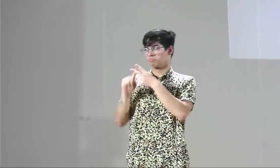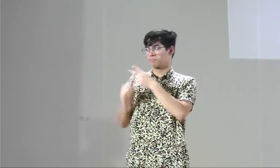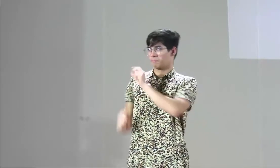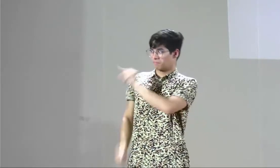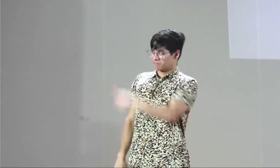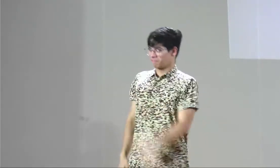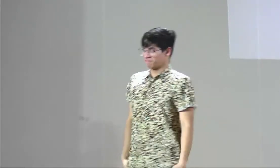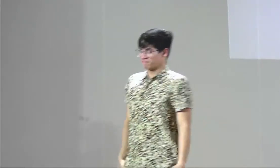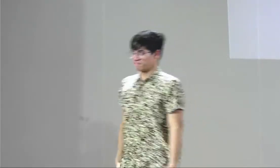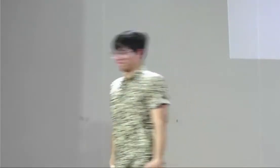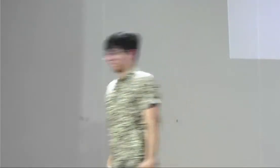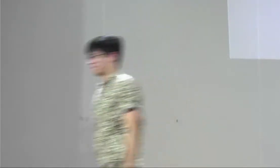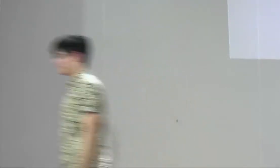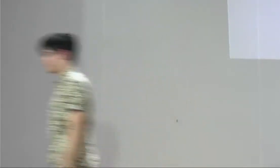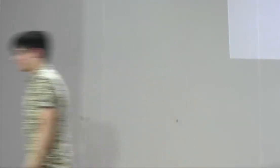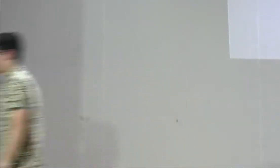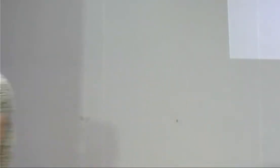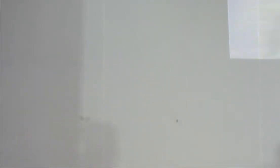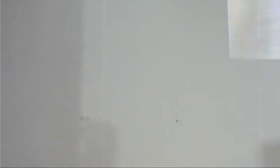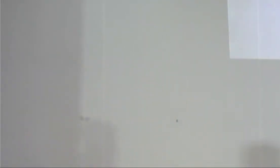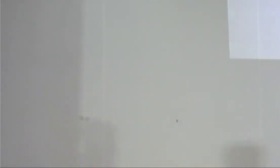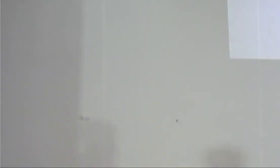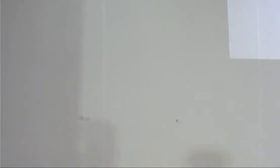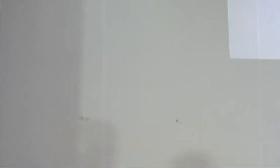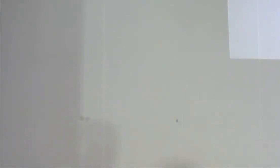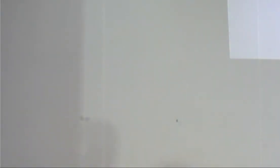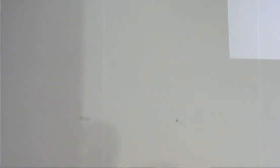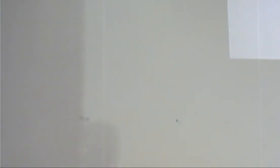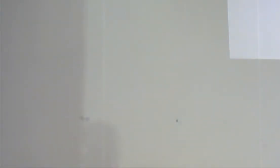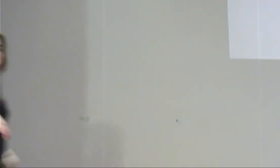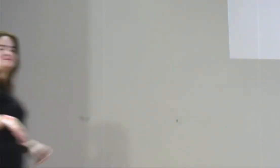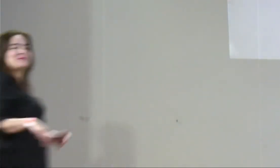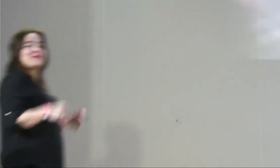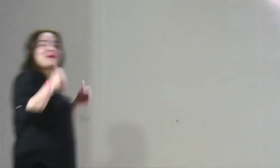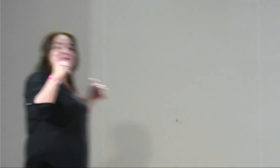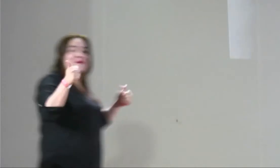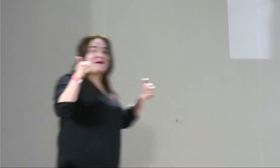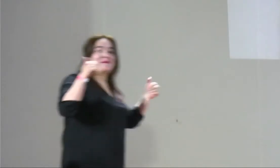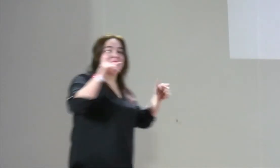las toallas higiénicas y demás, ¿cómo manejan este tema para hacerlo?